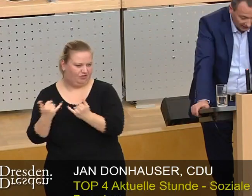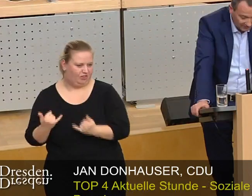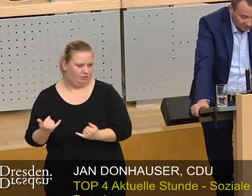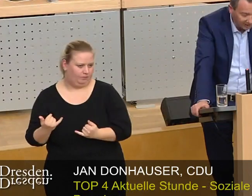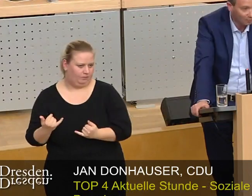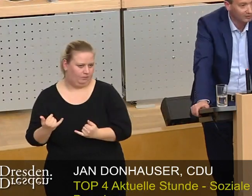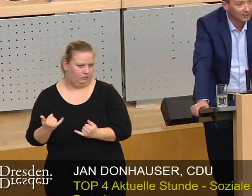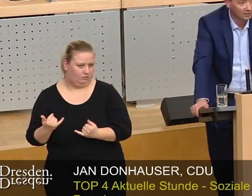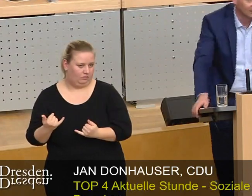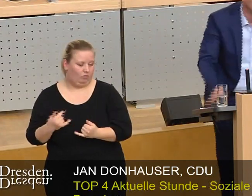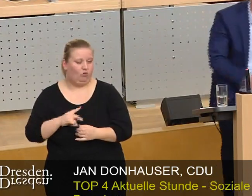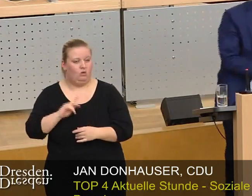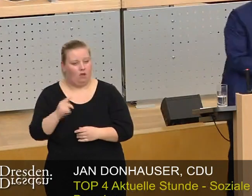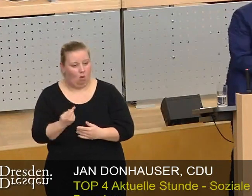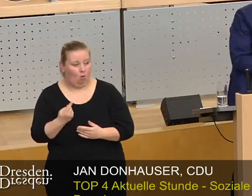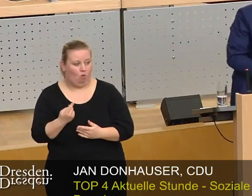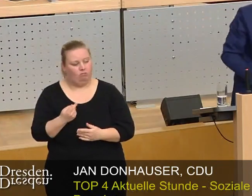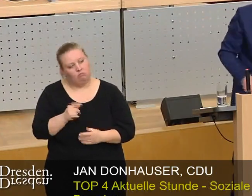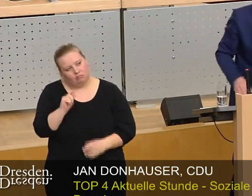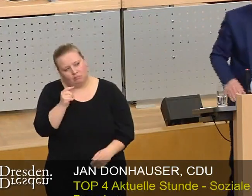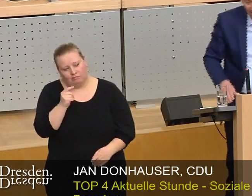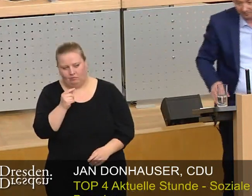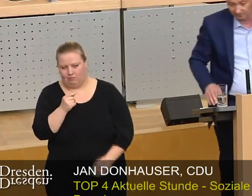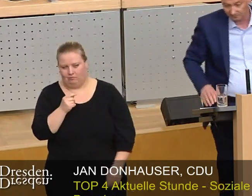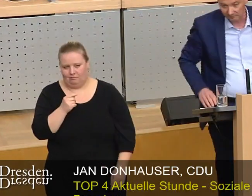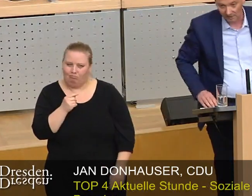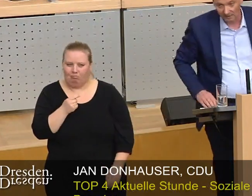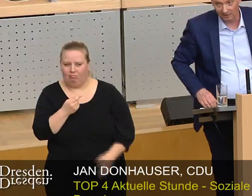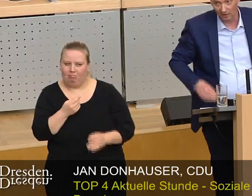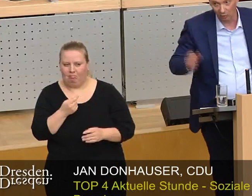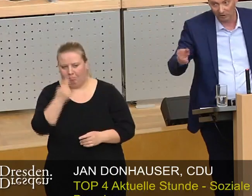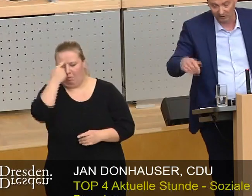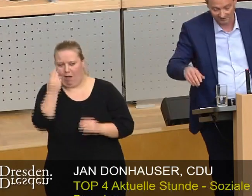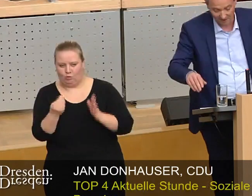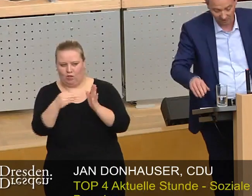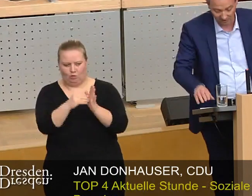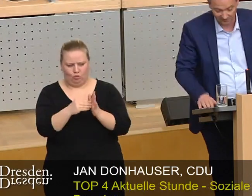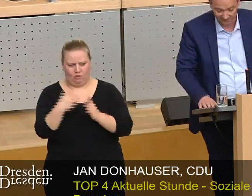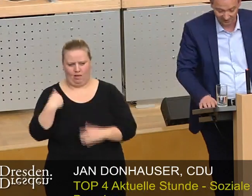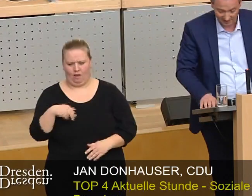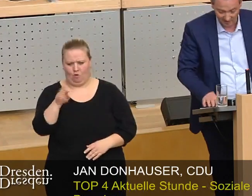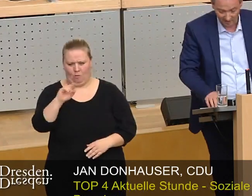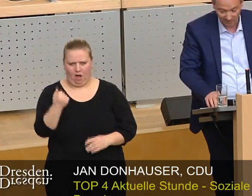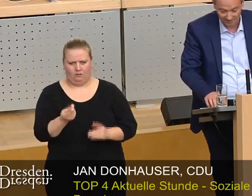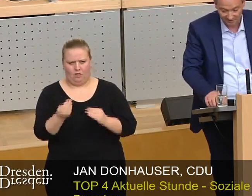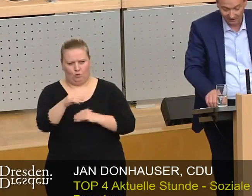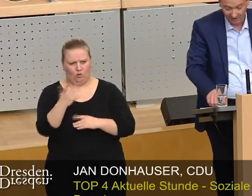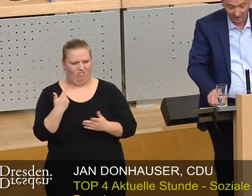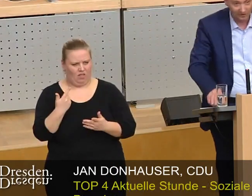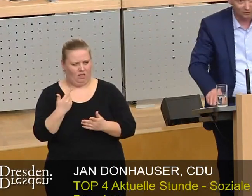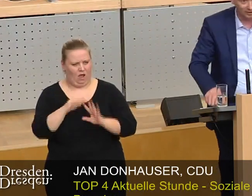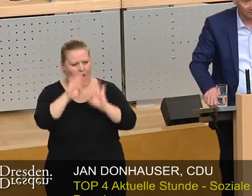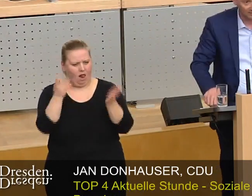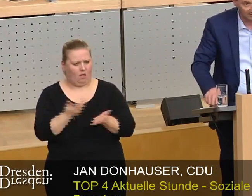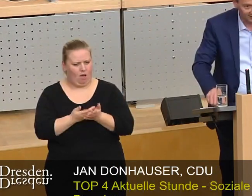entgegenzutreten. Und eine kleine Bemerkung noch am Rande. Herr Obern hat es eben gerade gesagt, was die Abgabenlasten